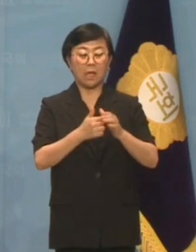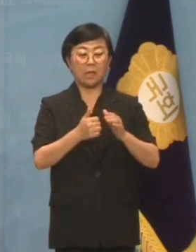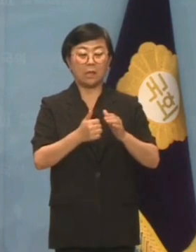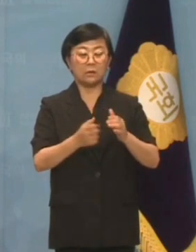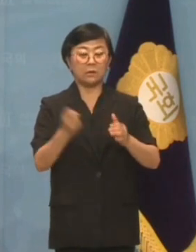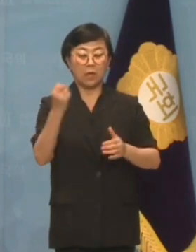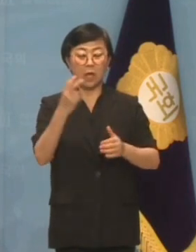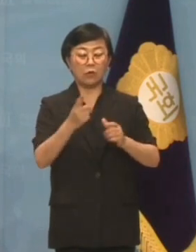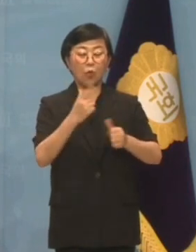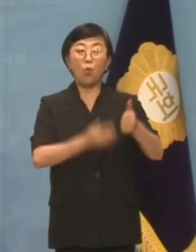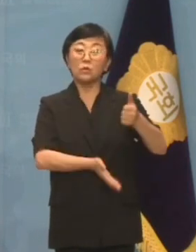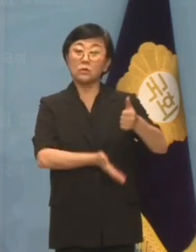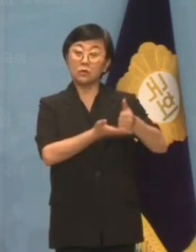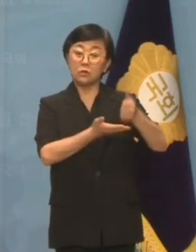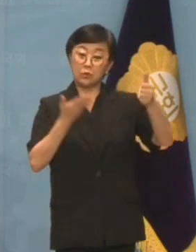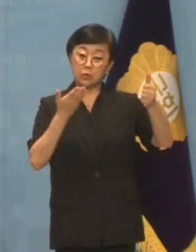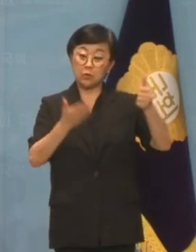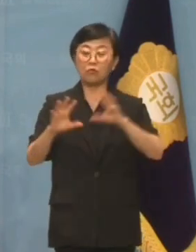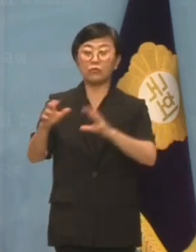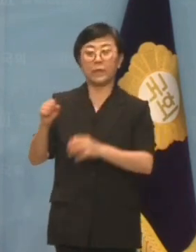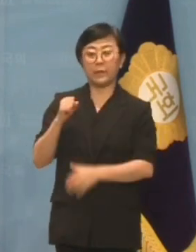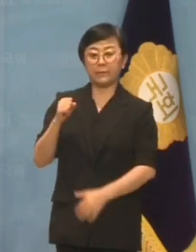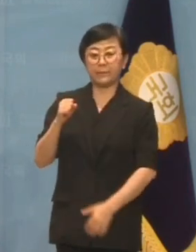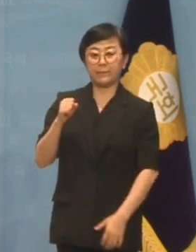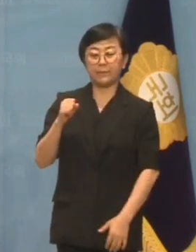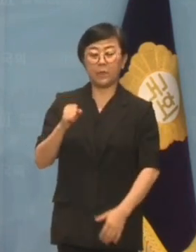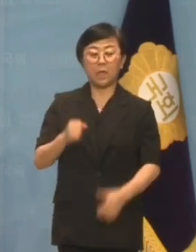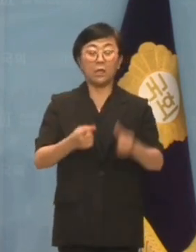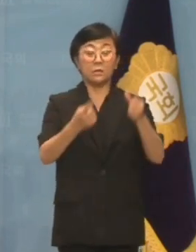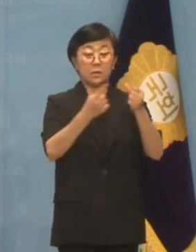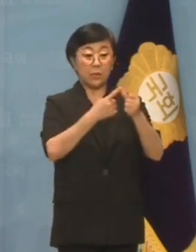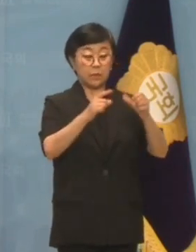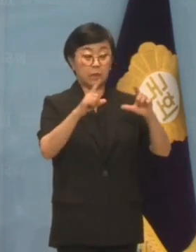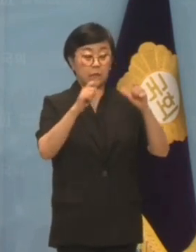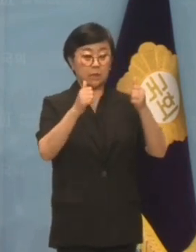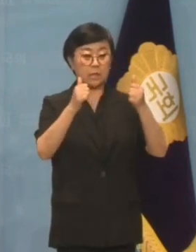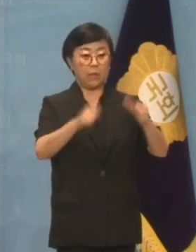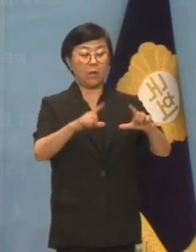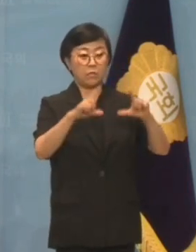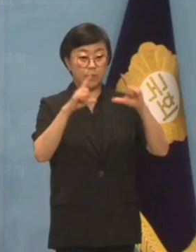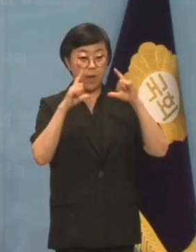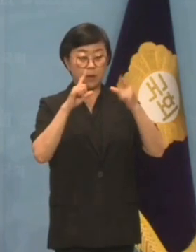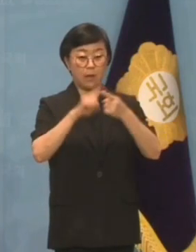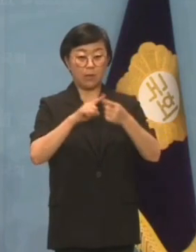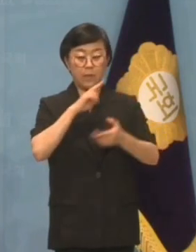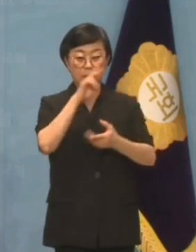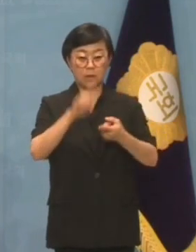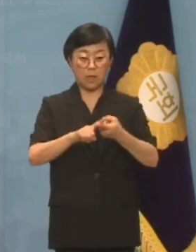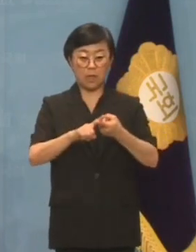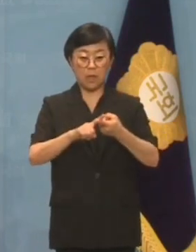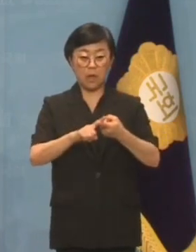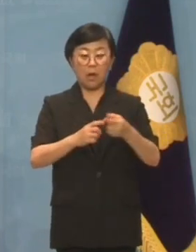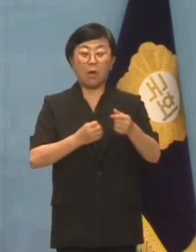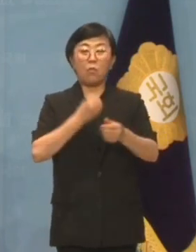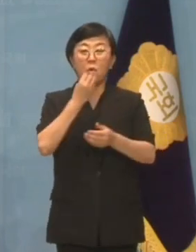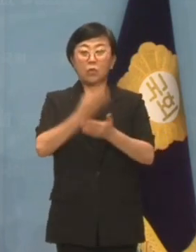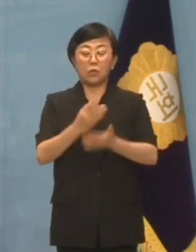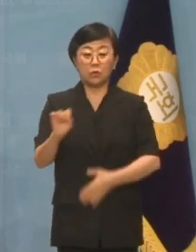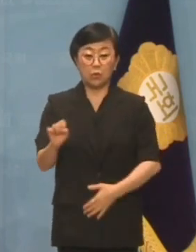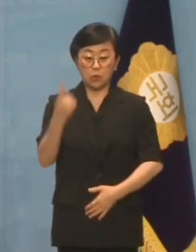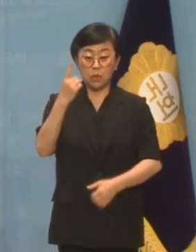공천을 준 것은 국민의힘입니다. 1심 재판부는 김태우 구청장의 행위에 대해 폭로